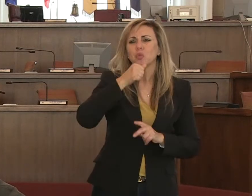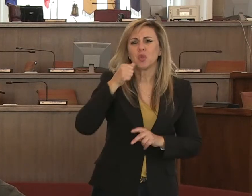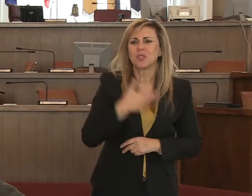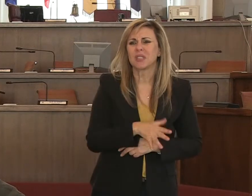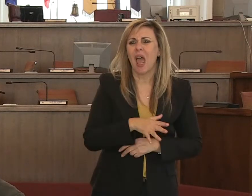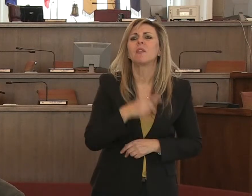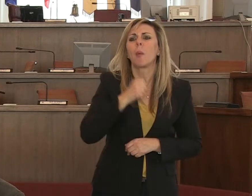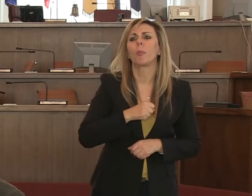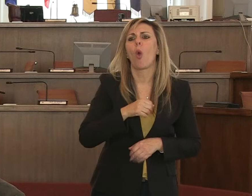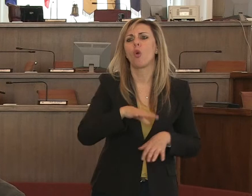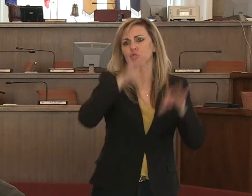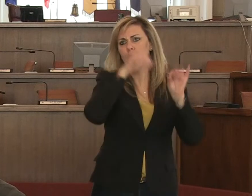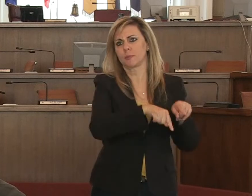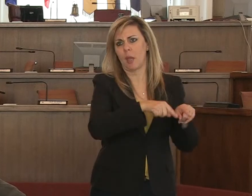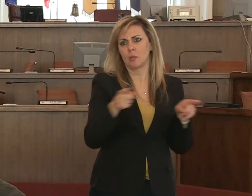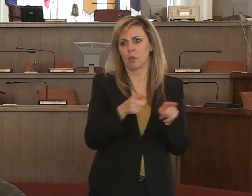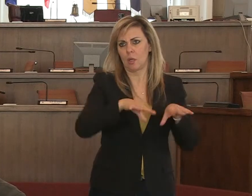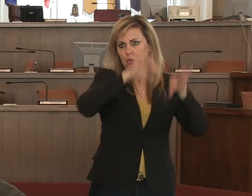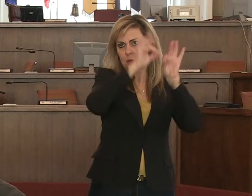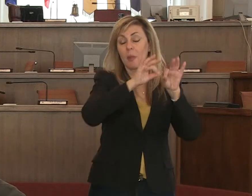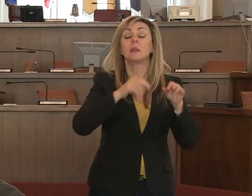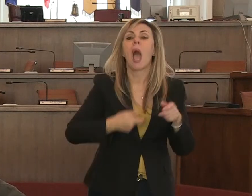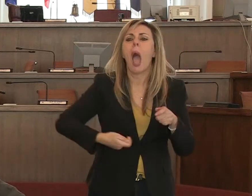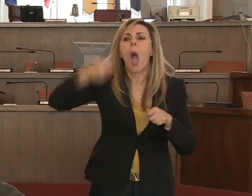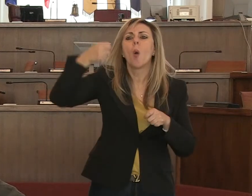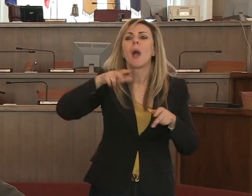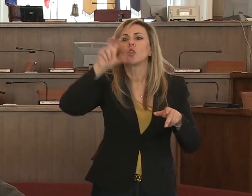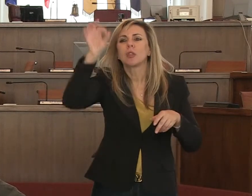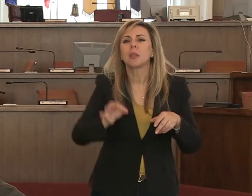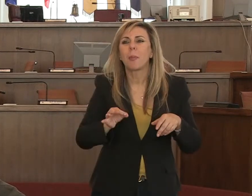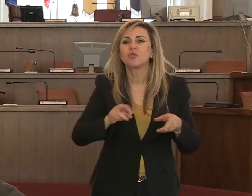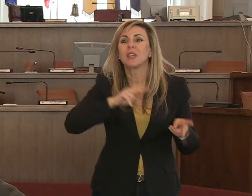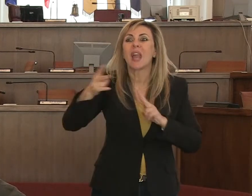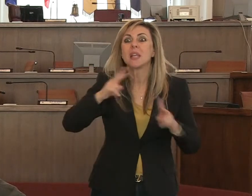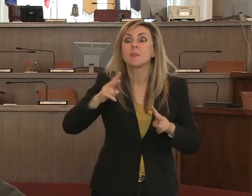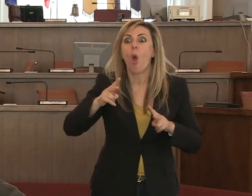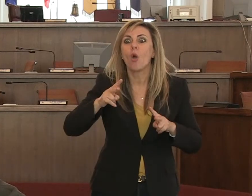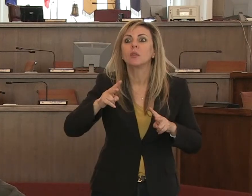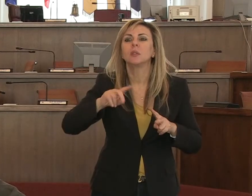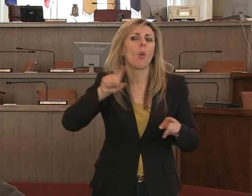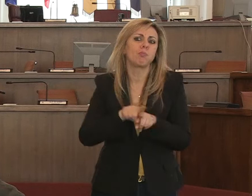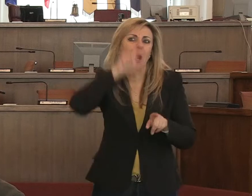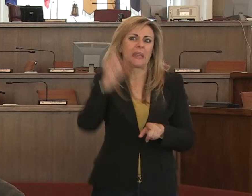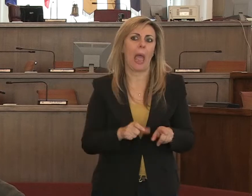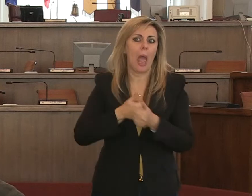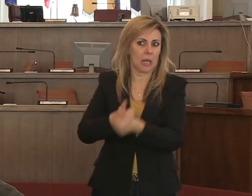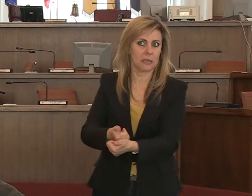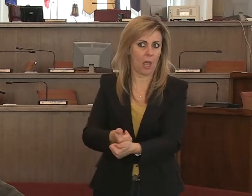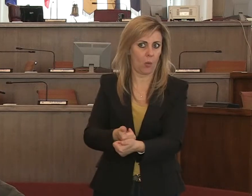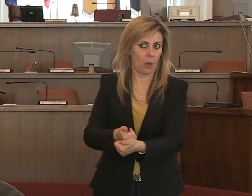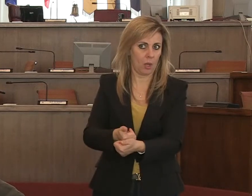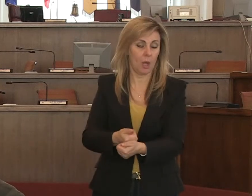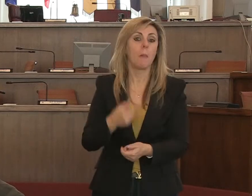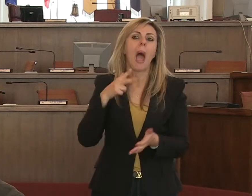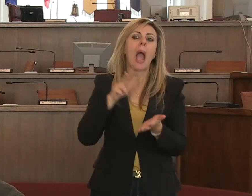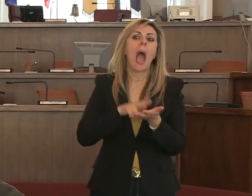essere soppresse aumentando addirittura l'ottanta per cento quello dei trasporti ferroviari un po' come si sta facendo in tutta Italia. Sempre garantendo